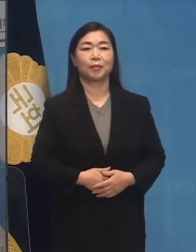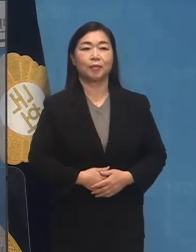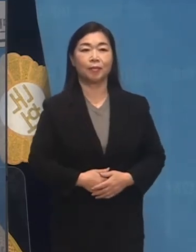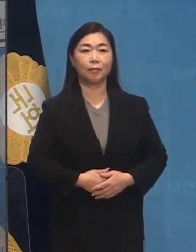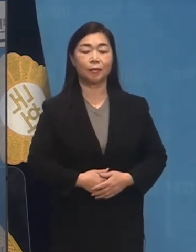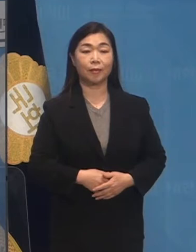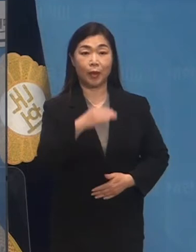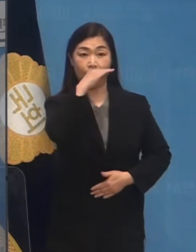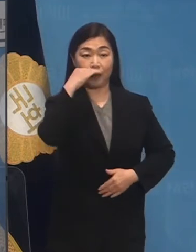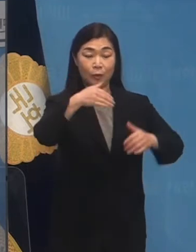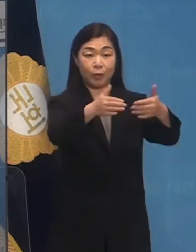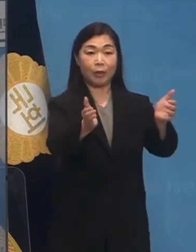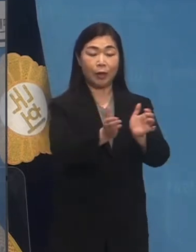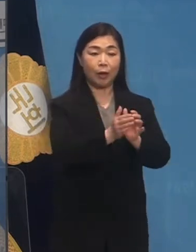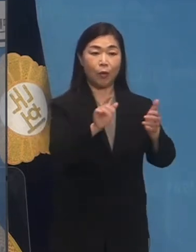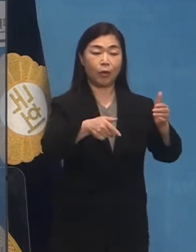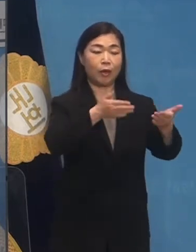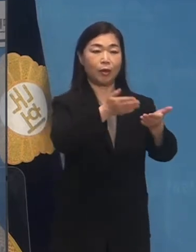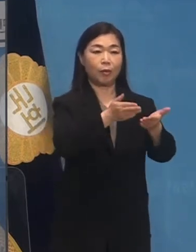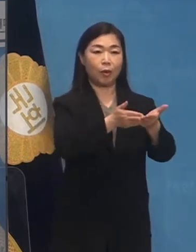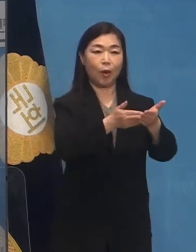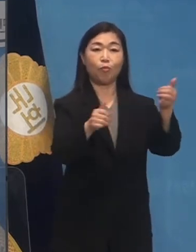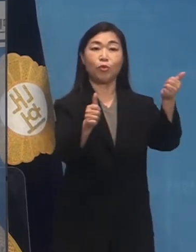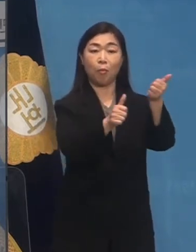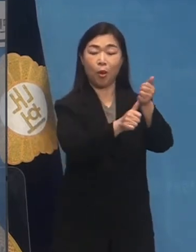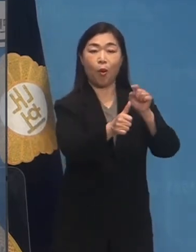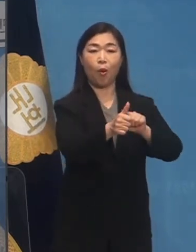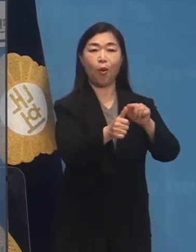정의당 원내수석 부대표